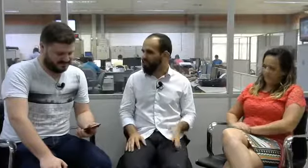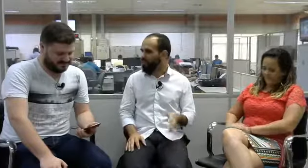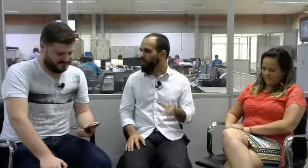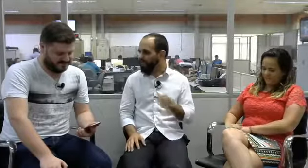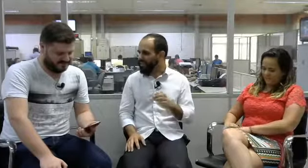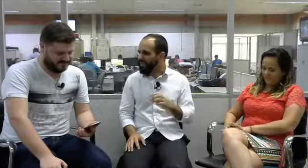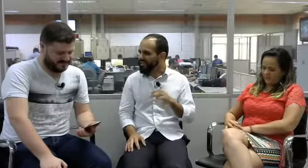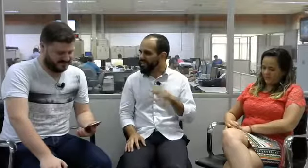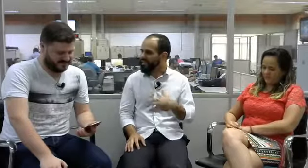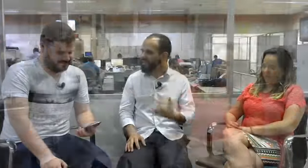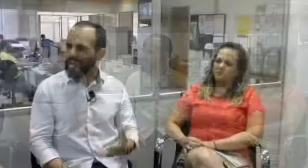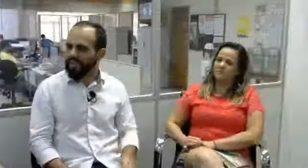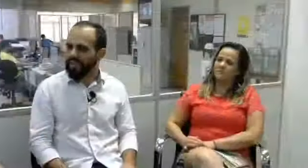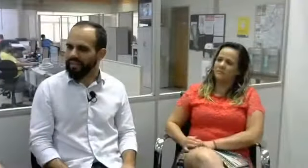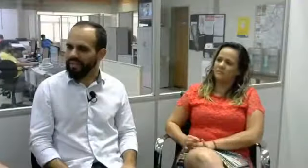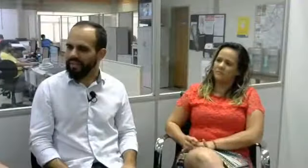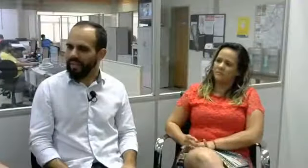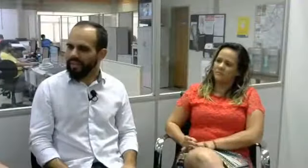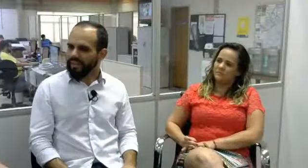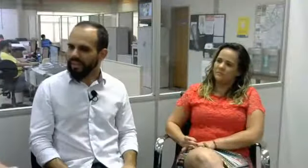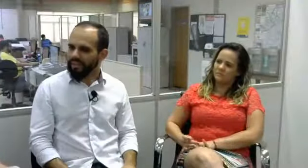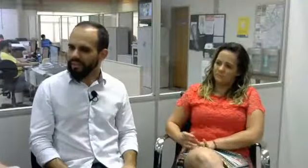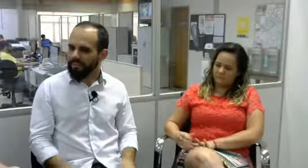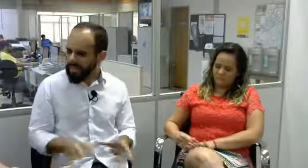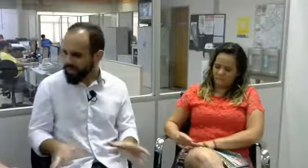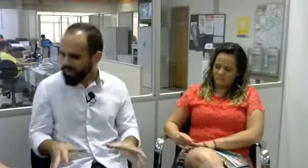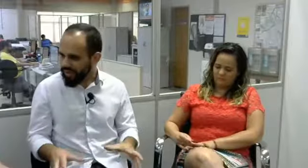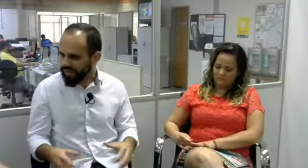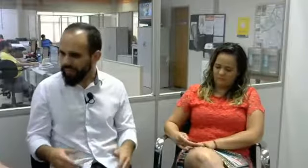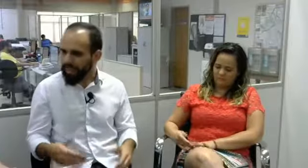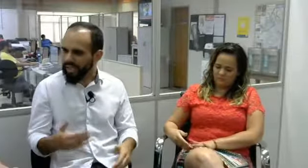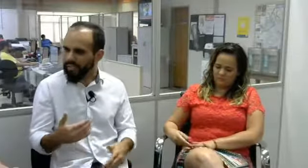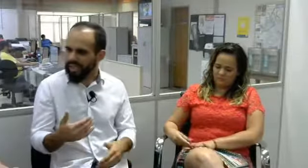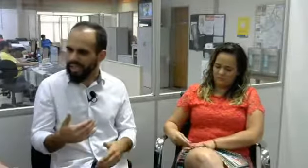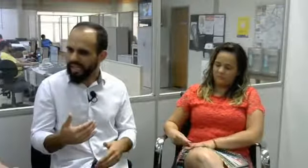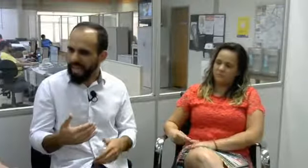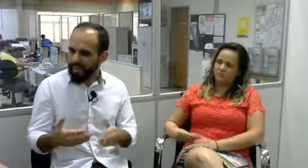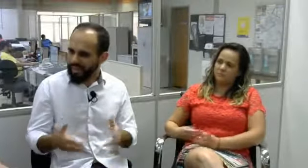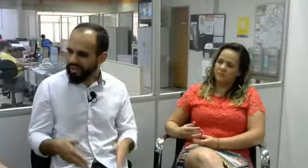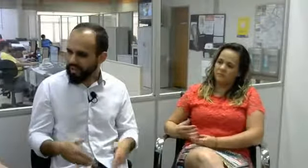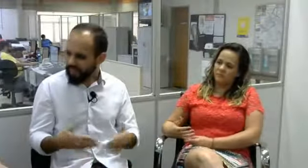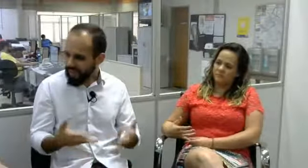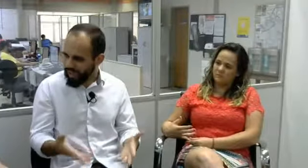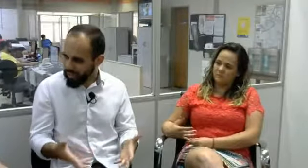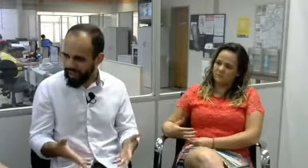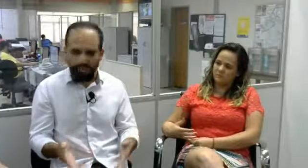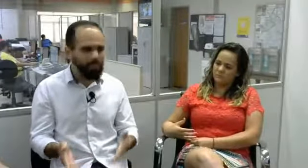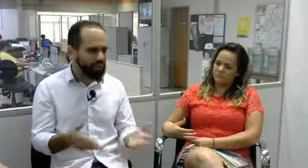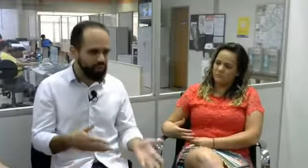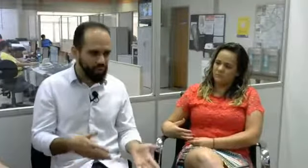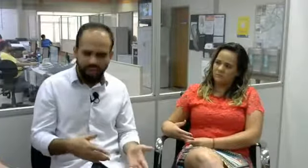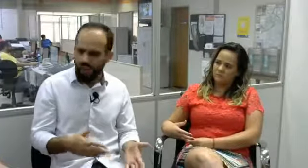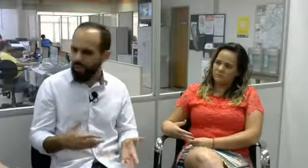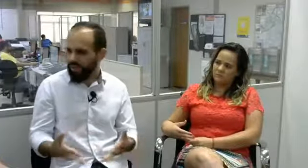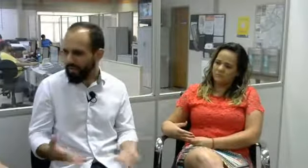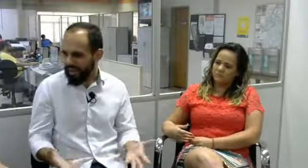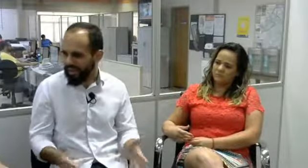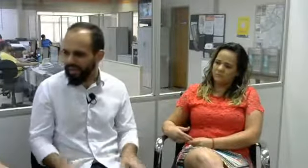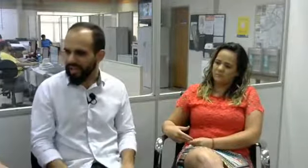ouvintes, que nascem ouvintes, tem essa mesma situação. A menos que apareça no meio do caminho profissional ou familiar dela,